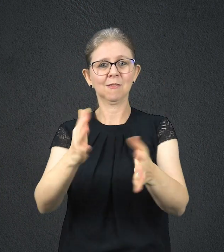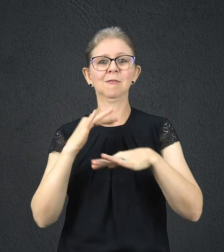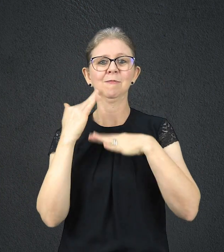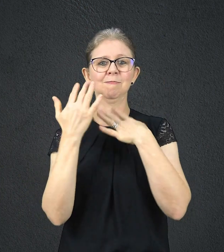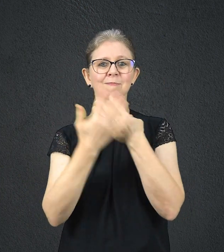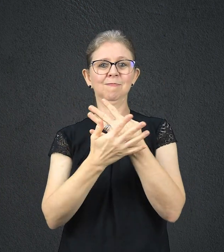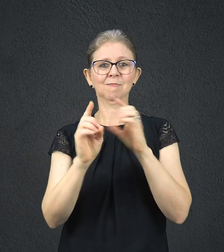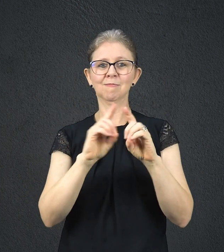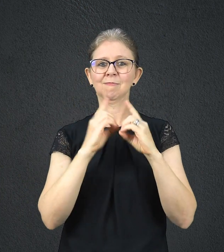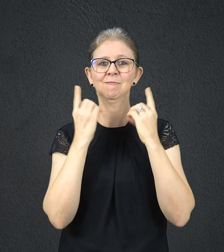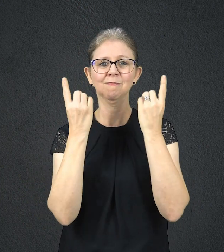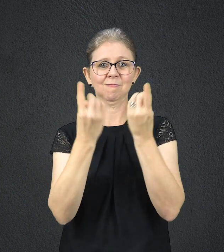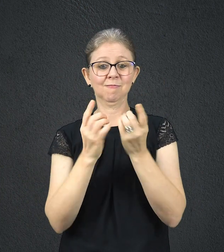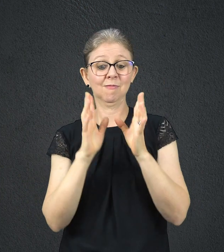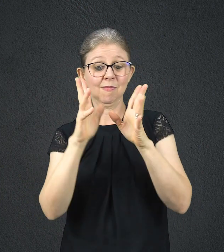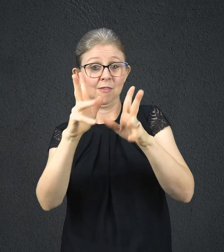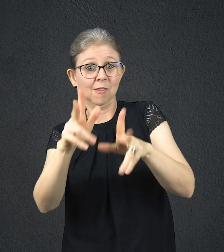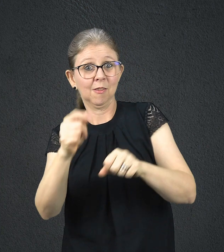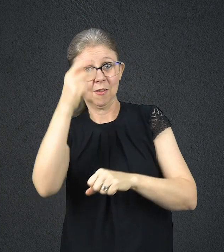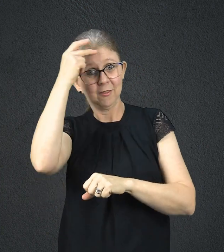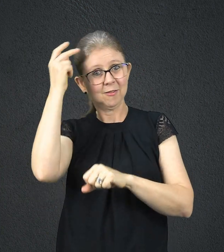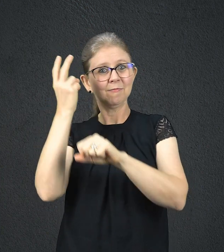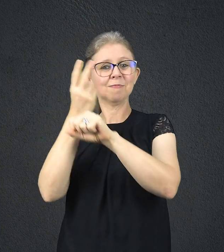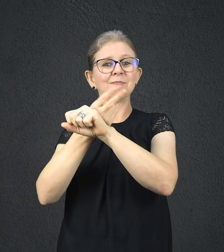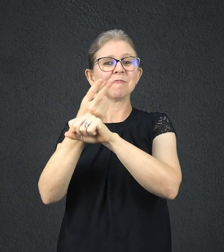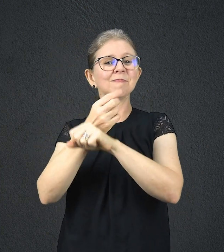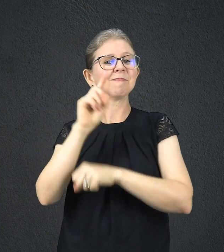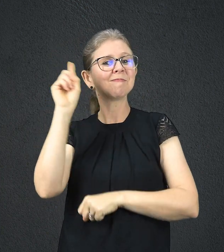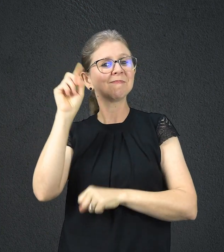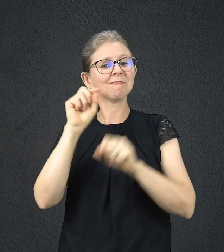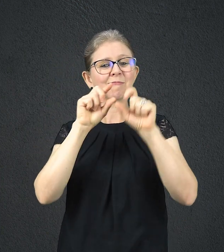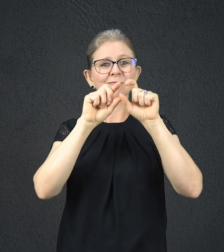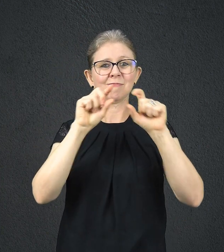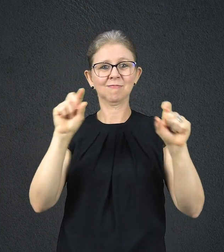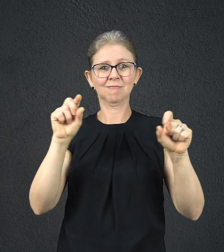Deus Acesse transmundial.org.br